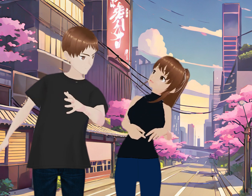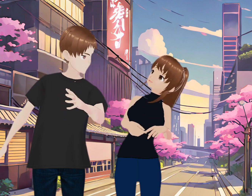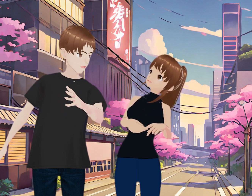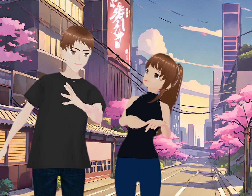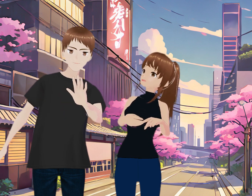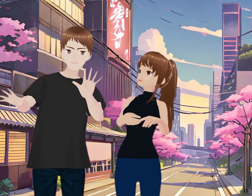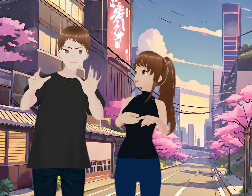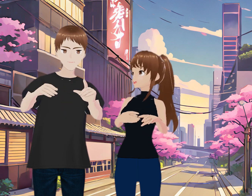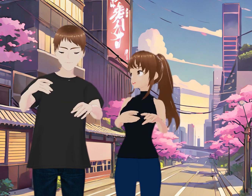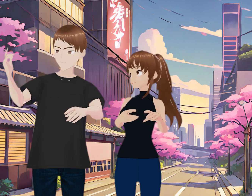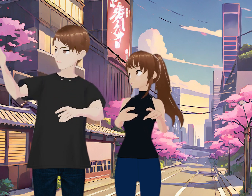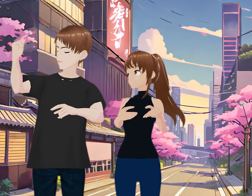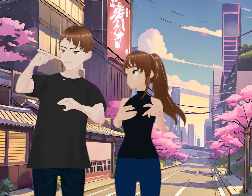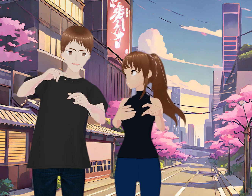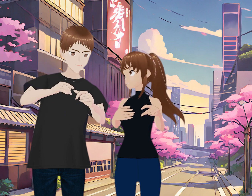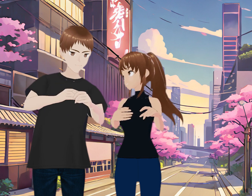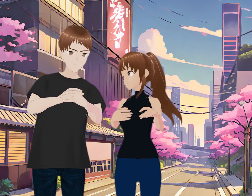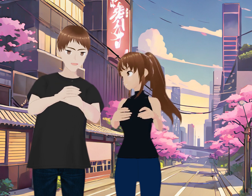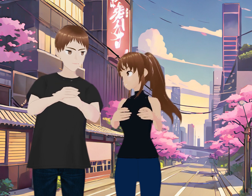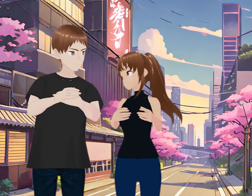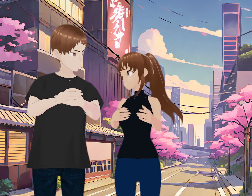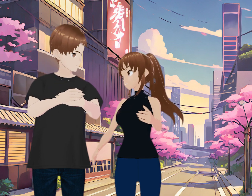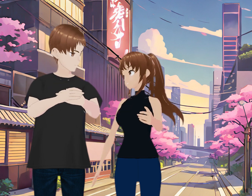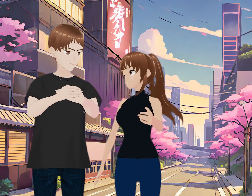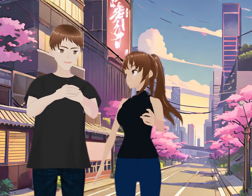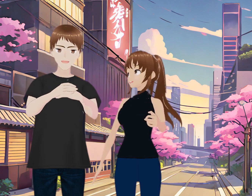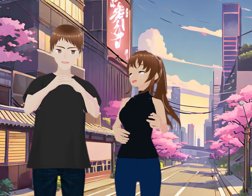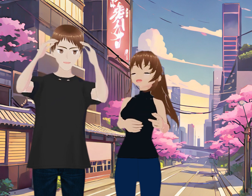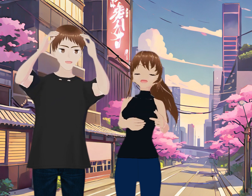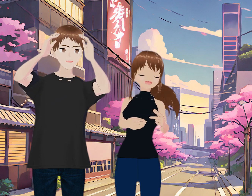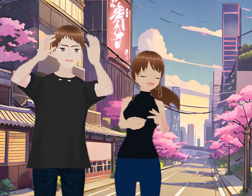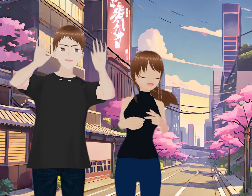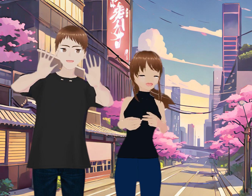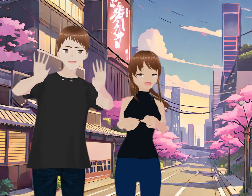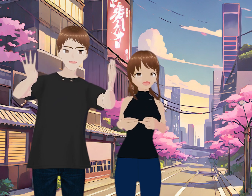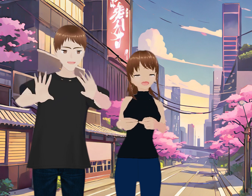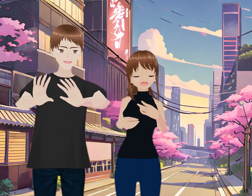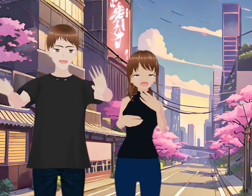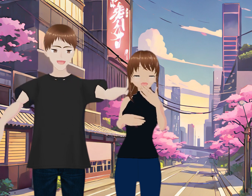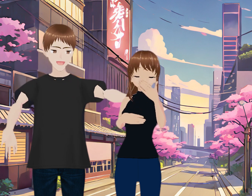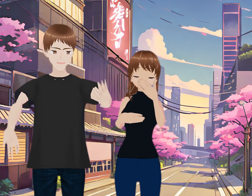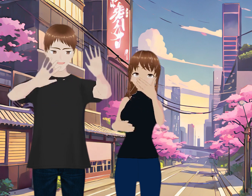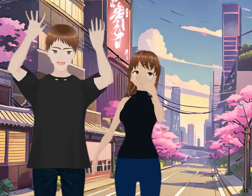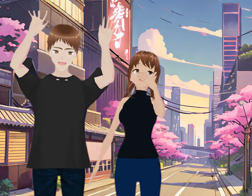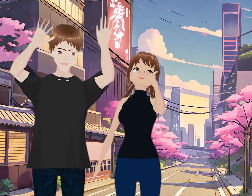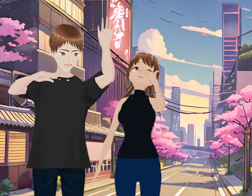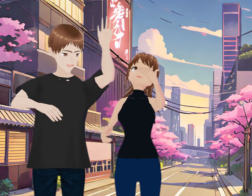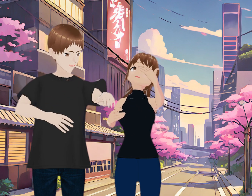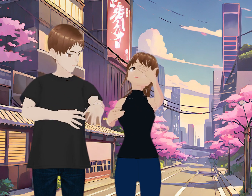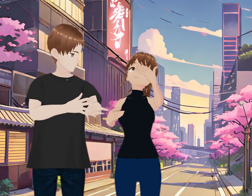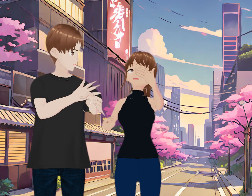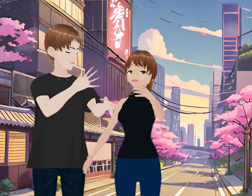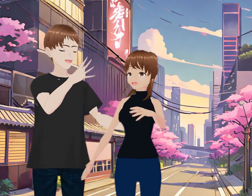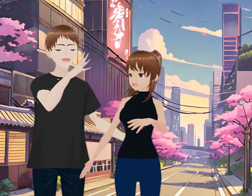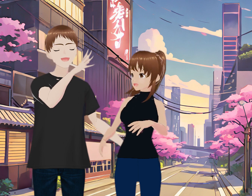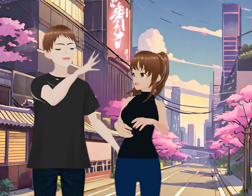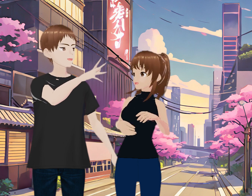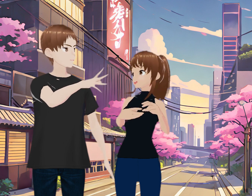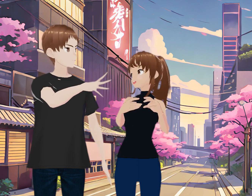el librero Posproductor Por favor Insértele aquí Un libro Ay El posproductor Soy yo Demonios No, no, no No hagas nada Ya no trabajes De más